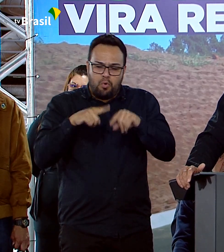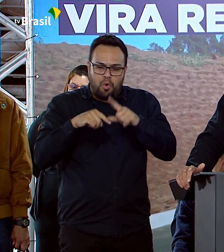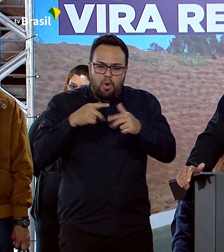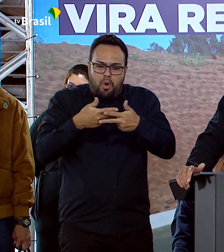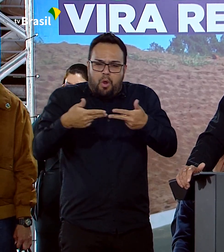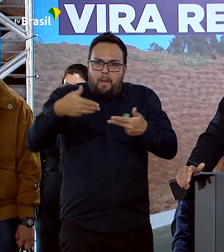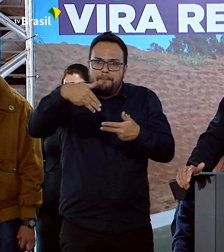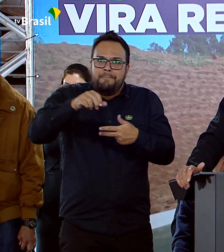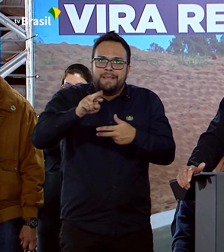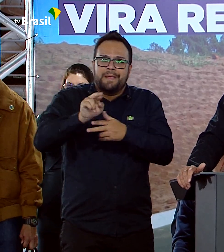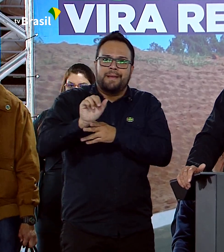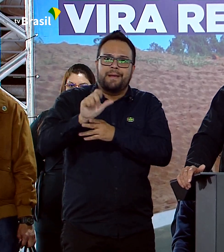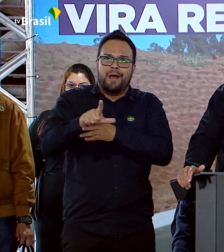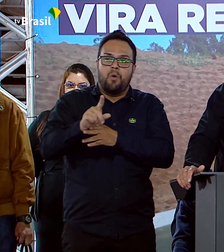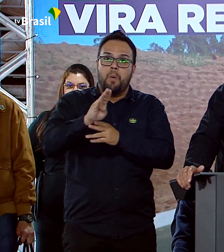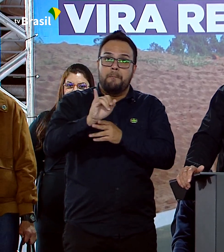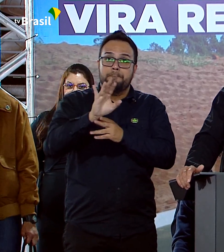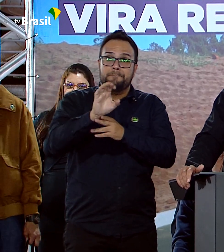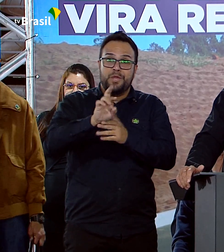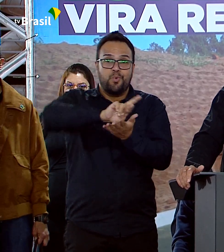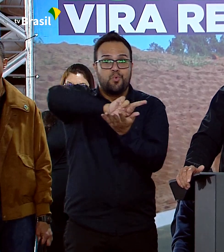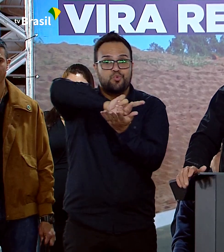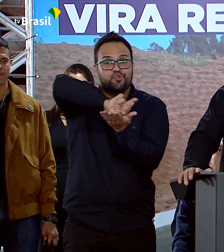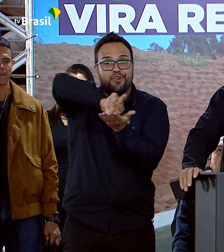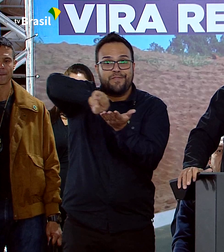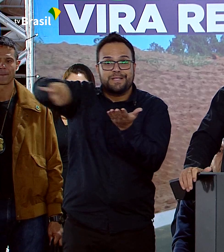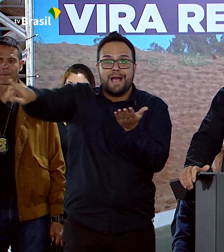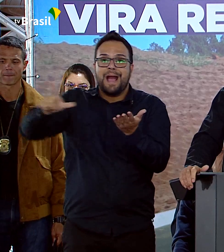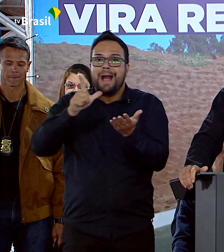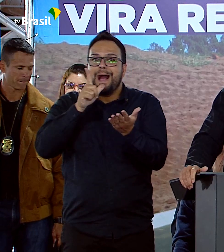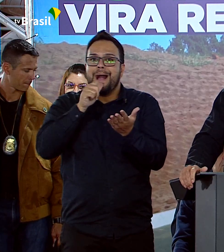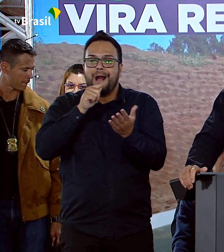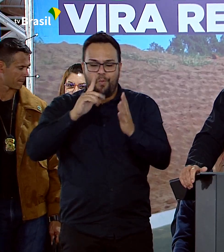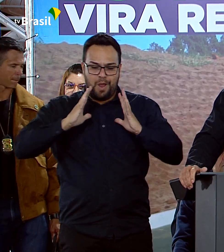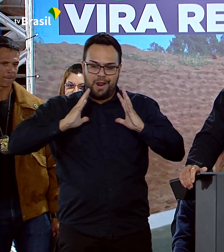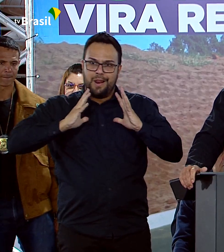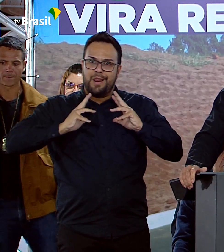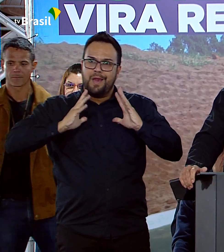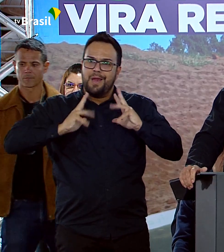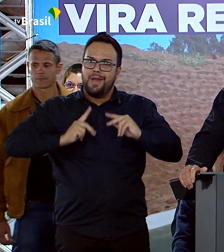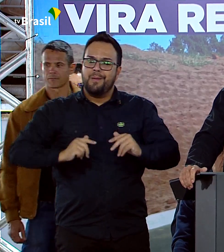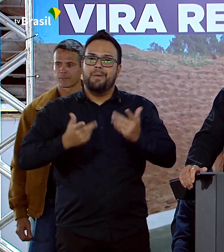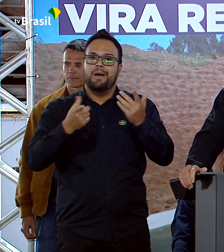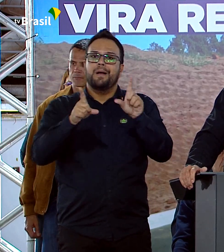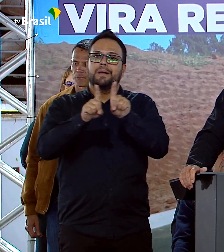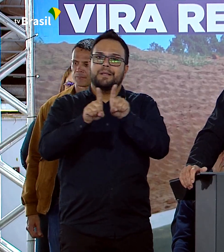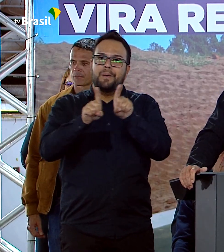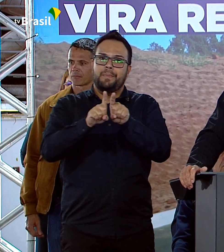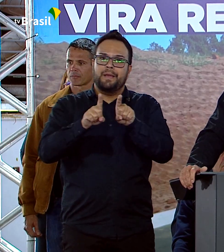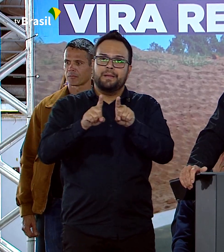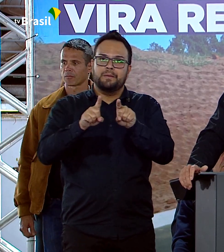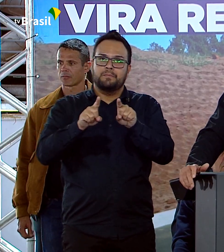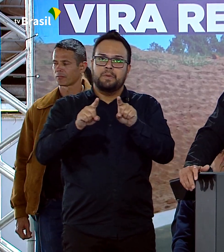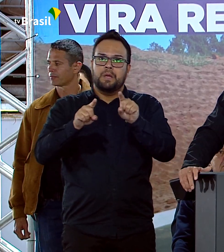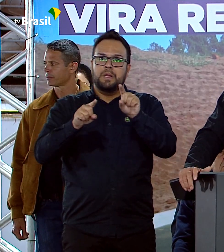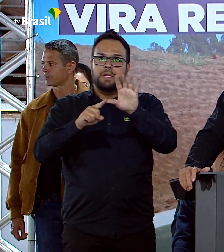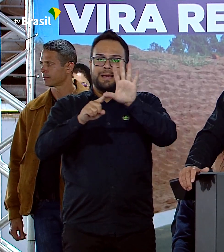biodiversidade, água potável, extensão territorial